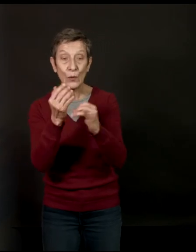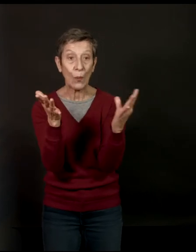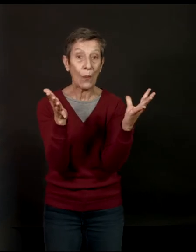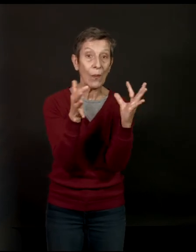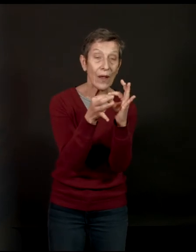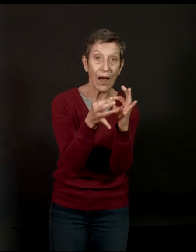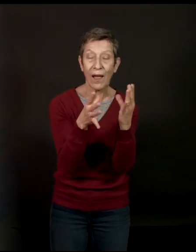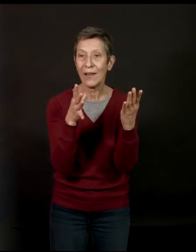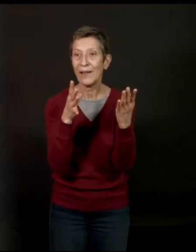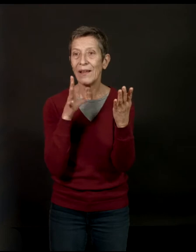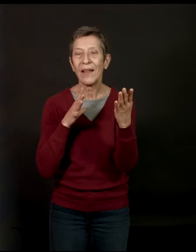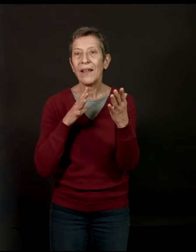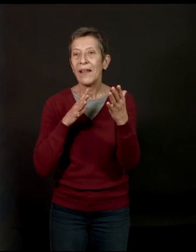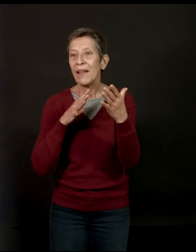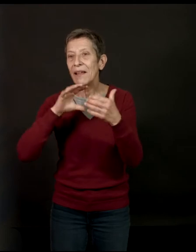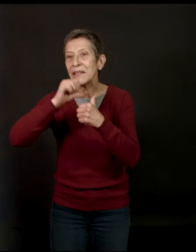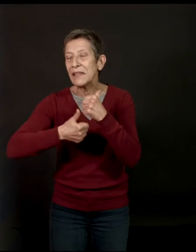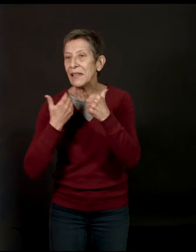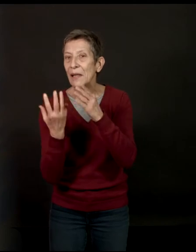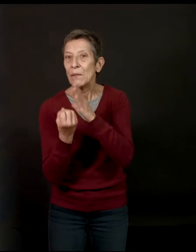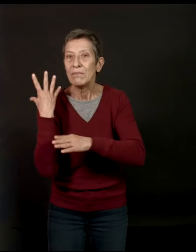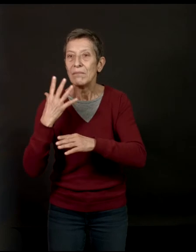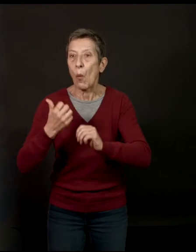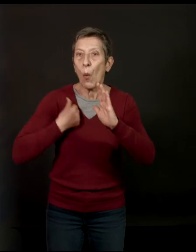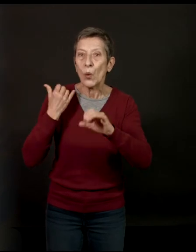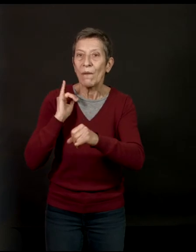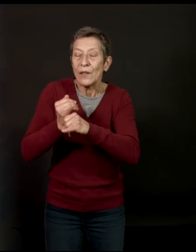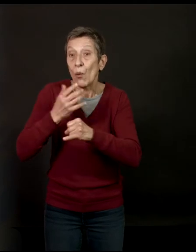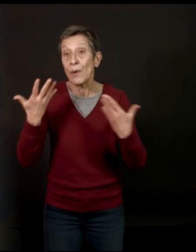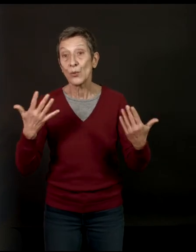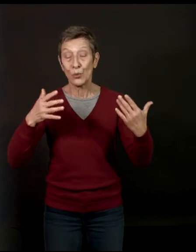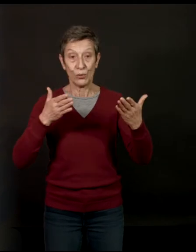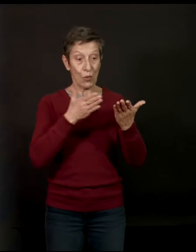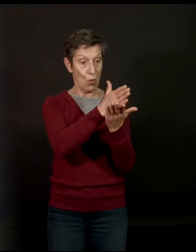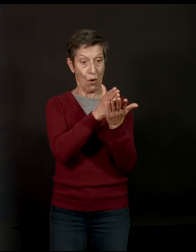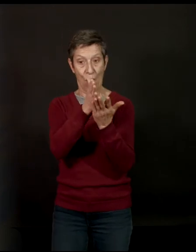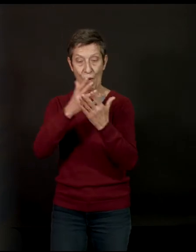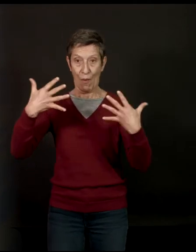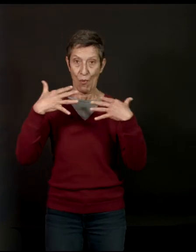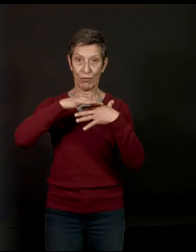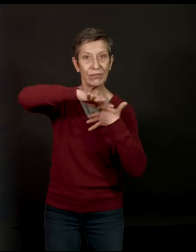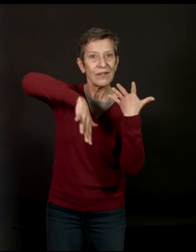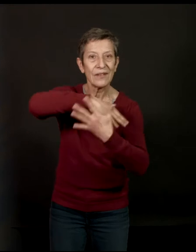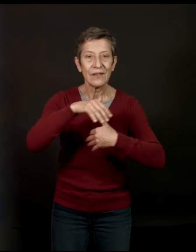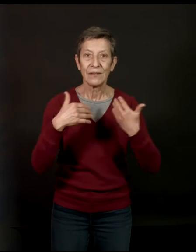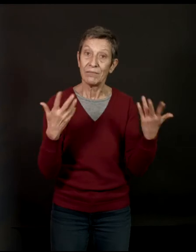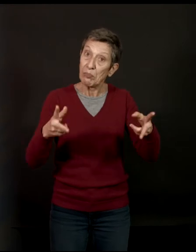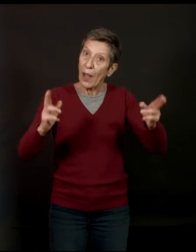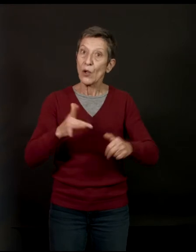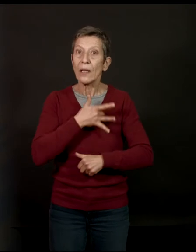'autofiction, y a tout... Tout ça s'entremêle, bien évidemment. Et c'est une période intéressante pour ça,'est-à-dire que...